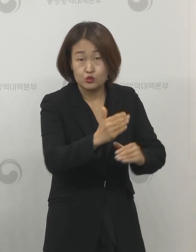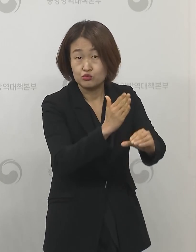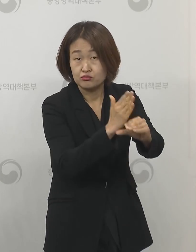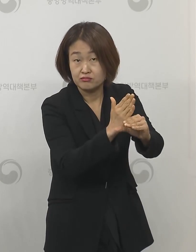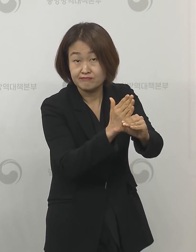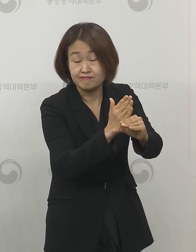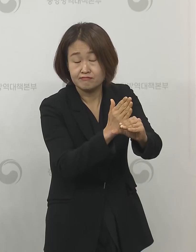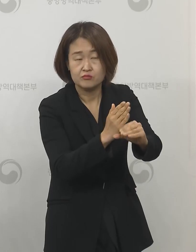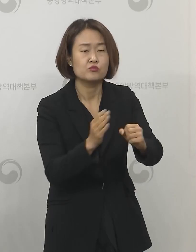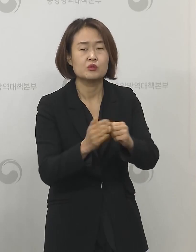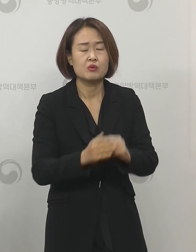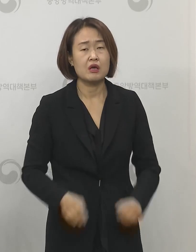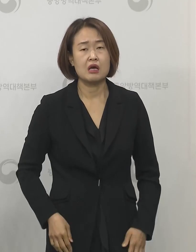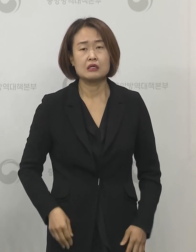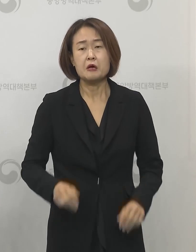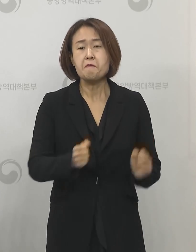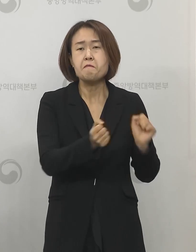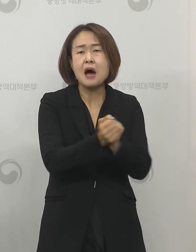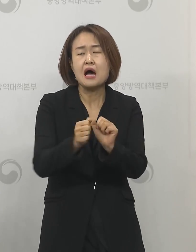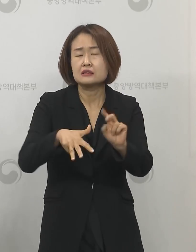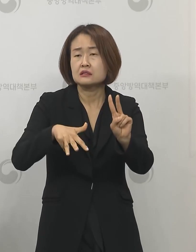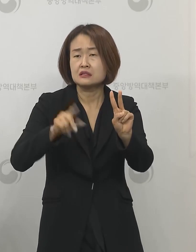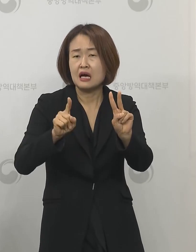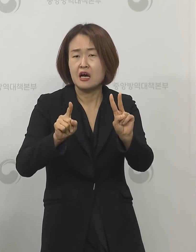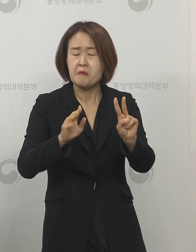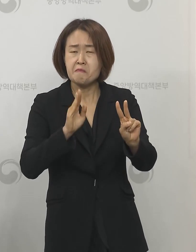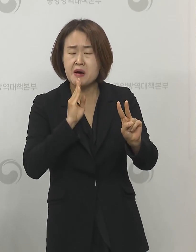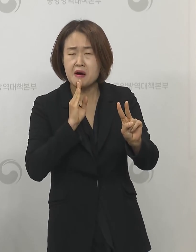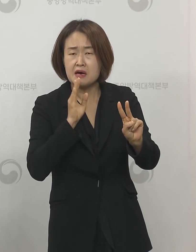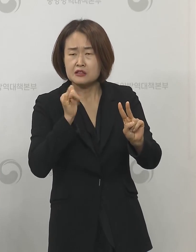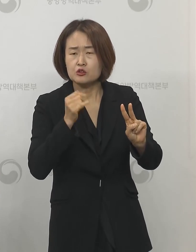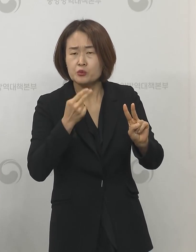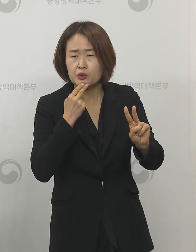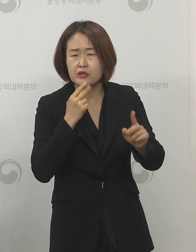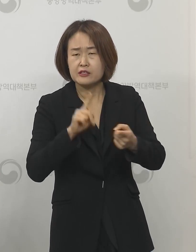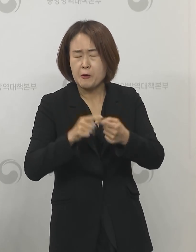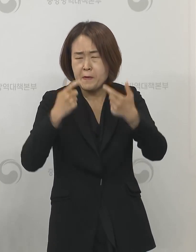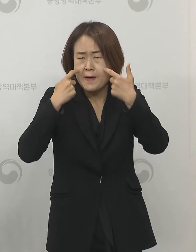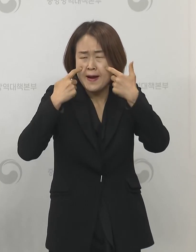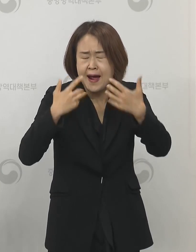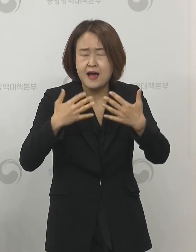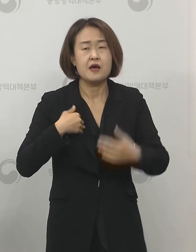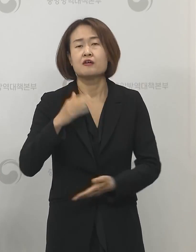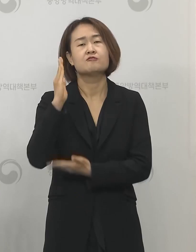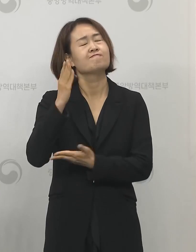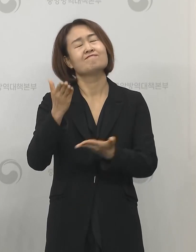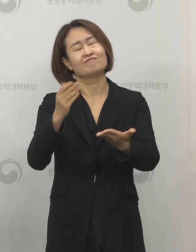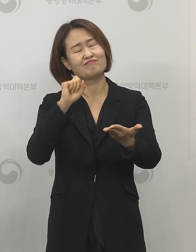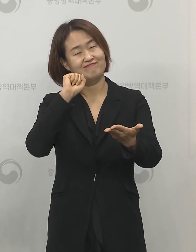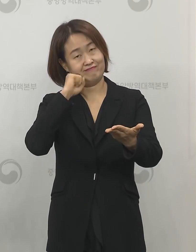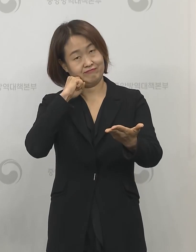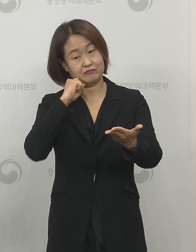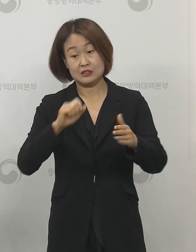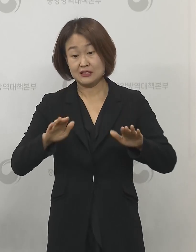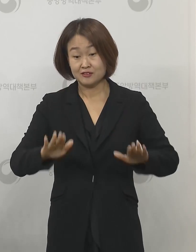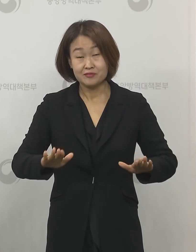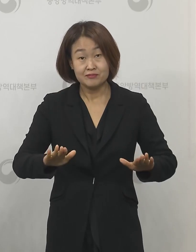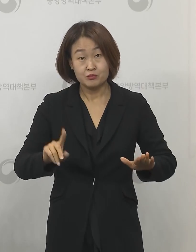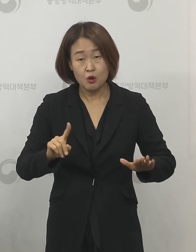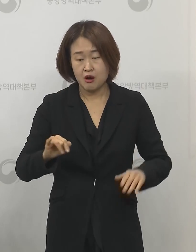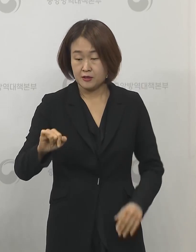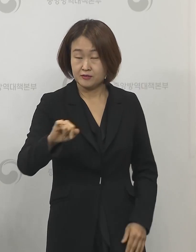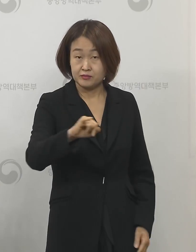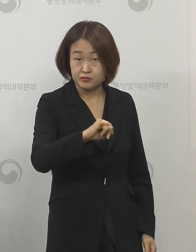때문에 2차 감염을 유발한다 한다 안 한다라고 단정적으로 말씀드리기는 어렵습니다 아직까지는